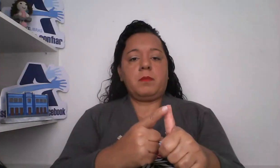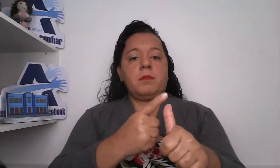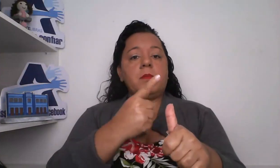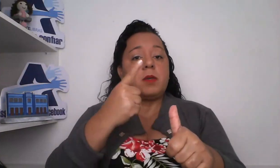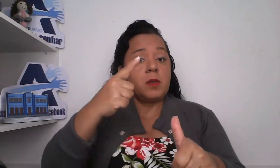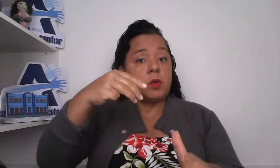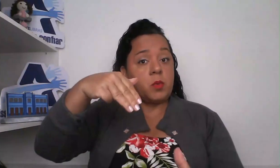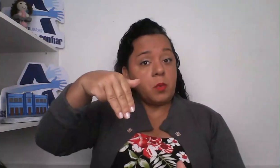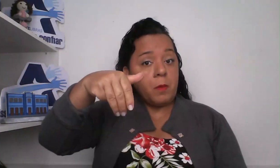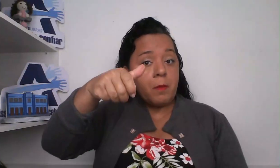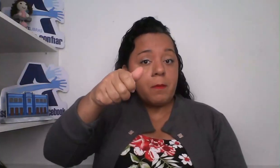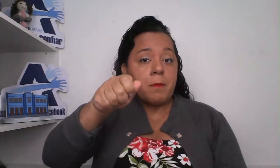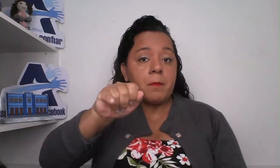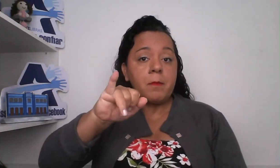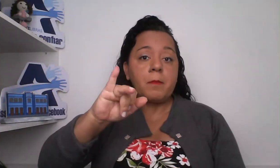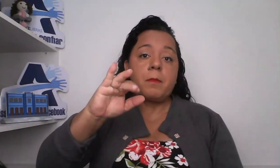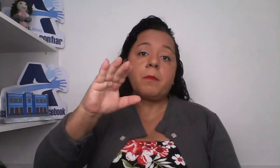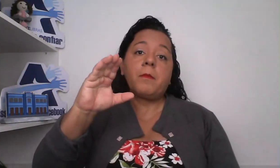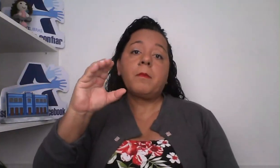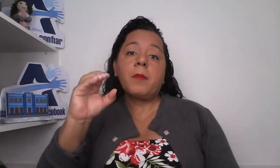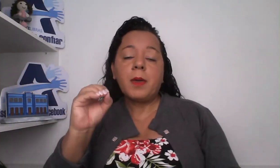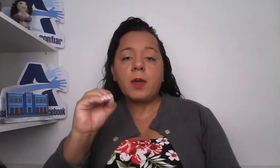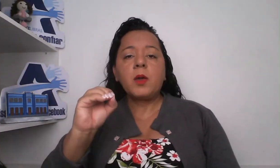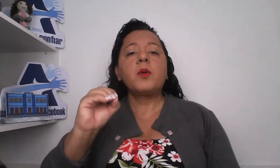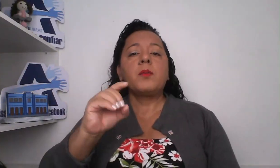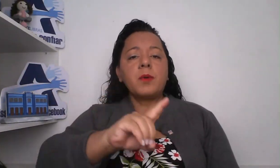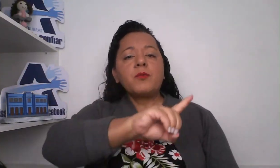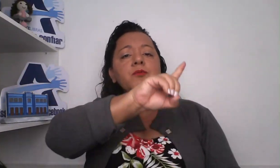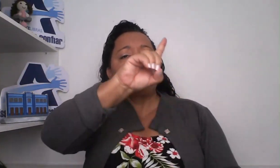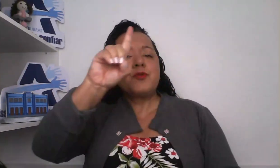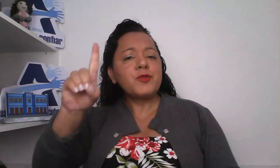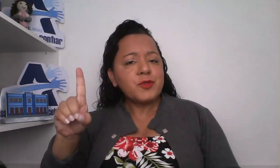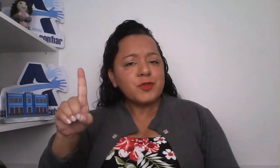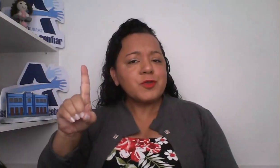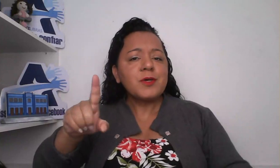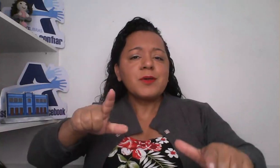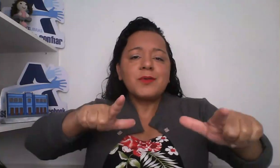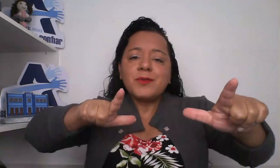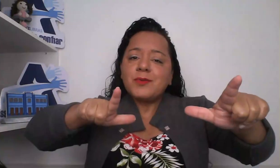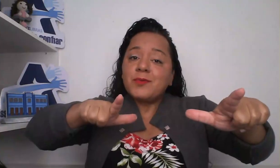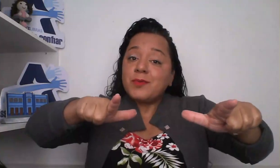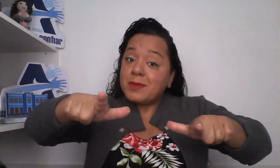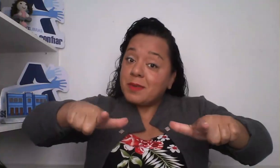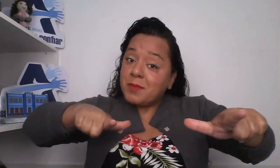1º de maio, dia do trabalhador.